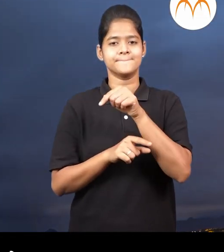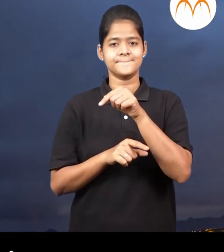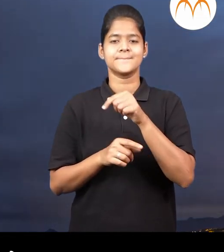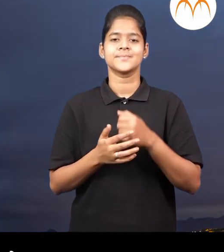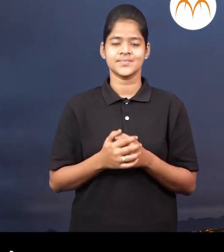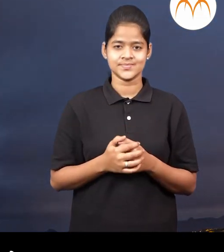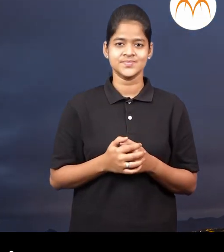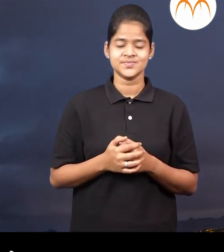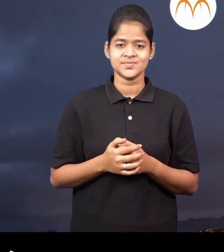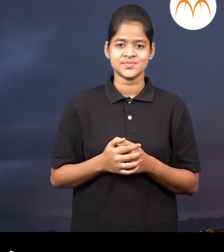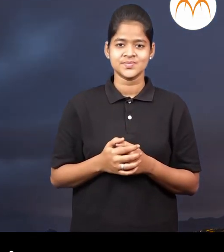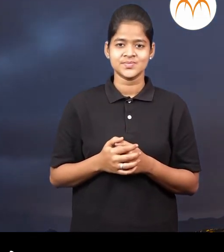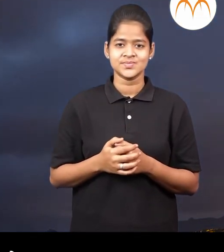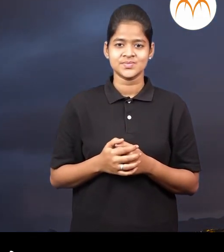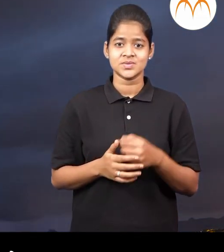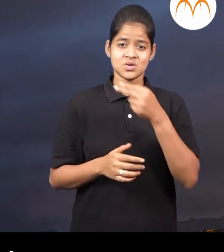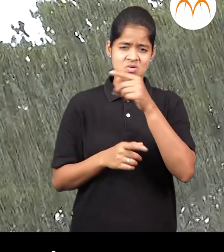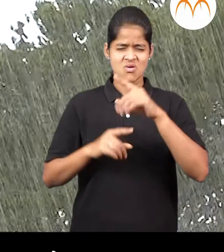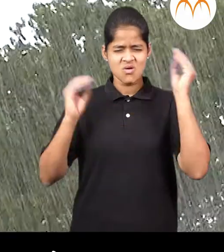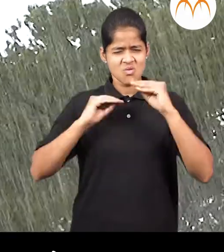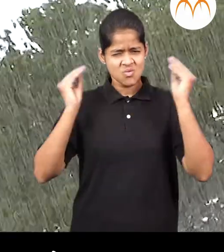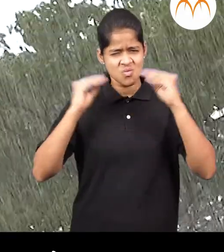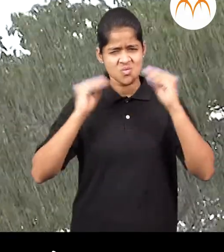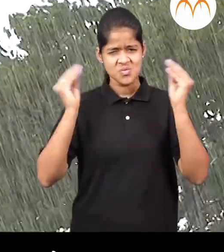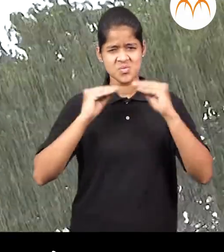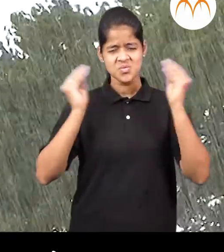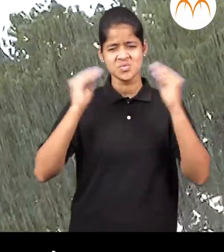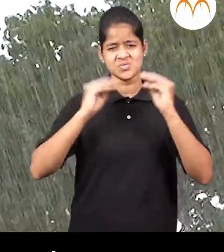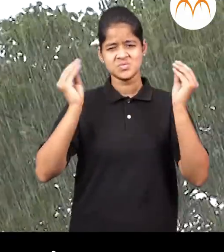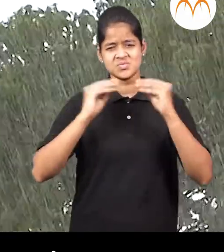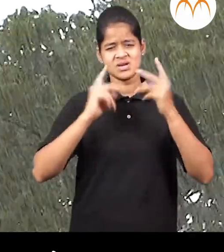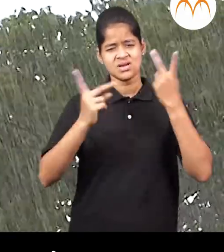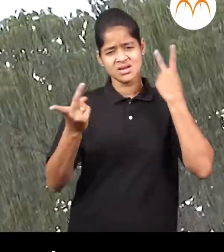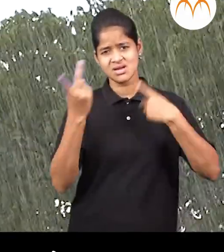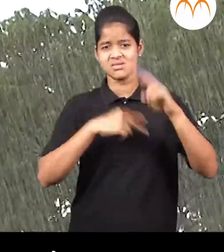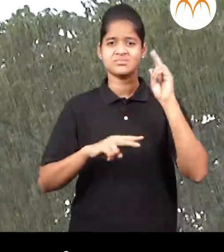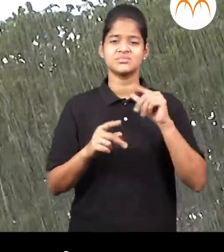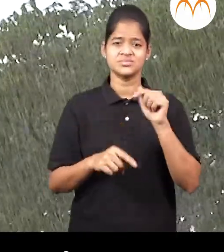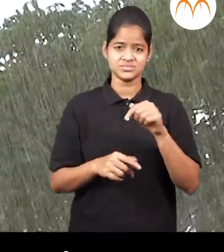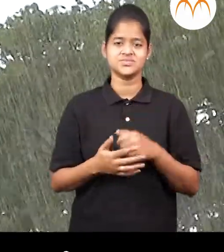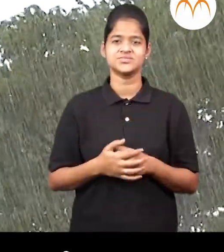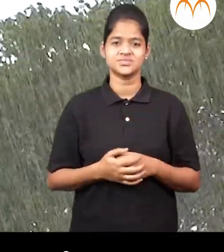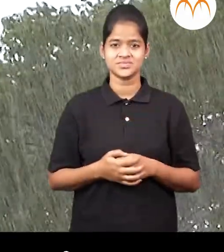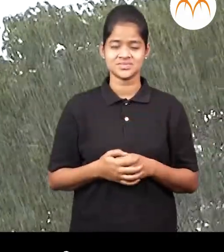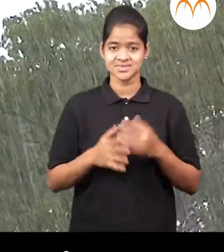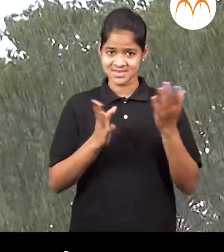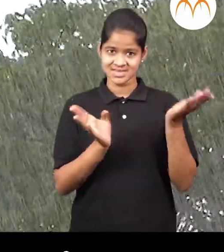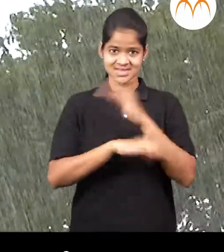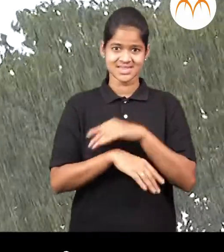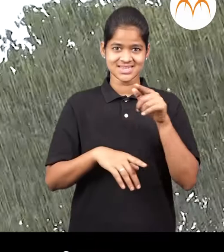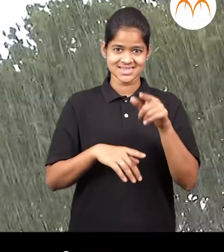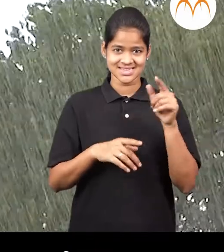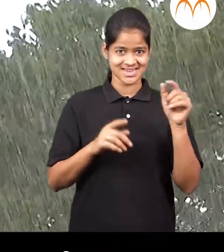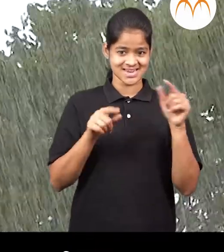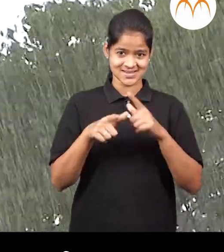वलवाचा पाउस असे मन्टाथ ते वहां खूब जोराचा पाउस पड़तो मोसमी पाउस वो वलवाचा